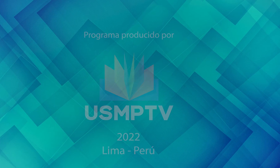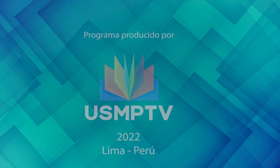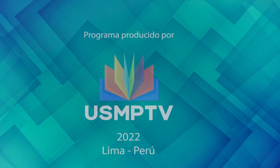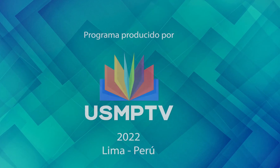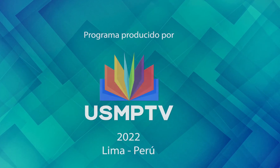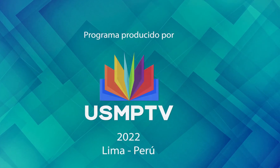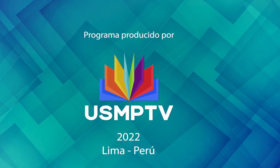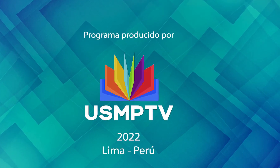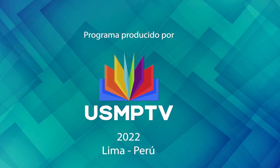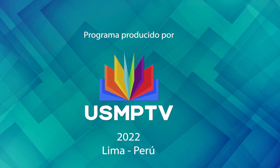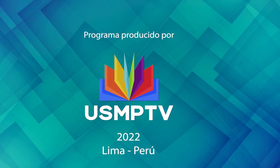Manos